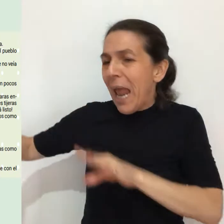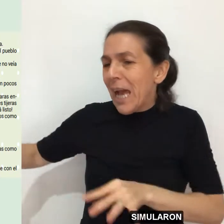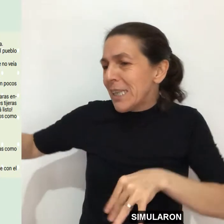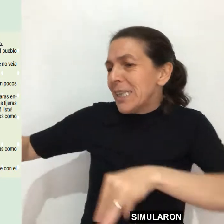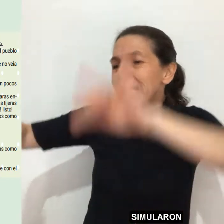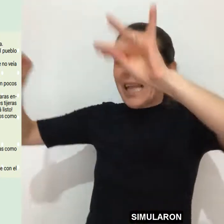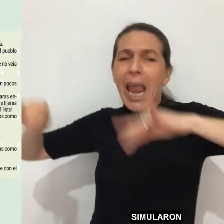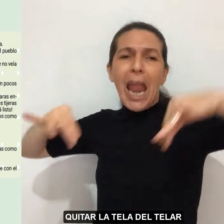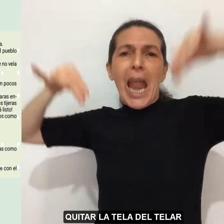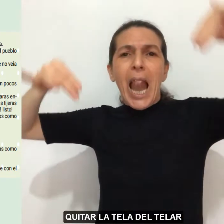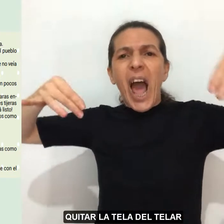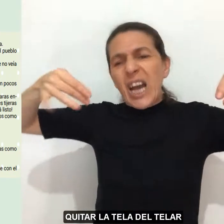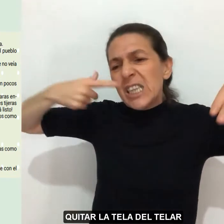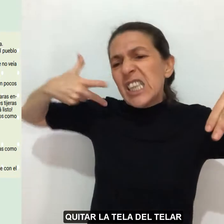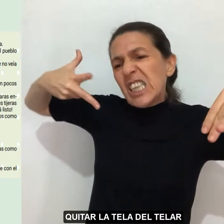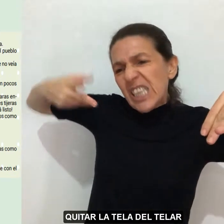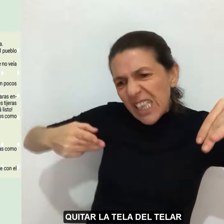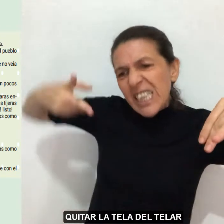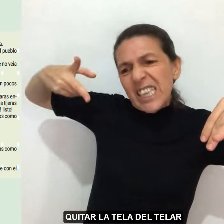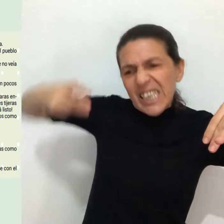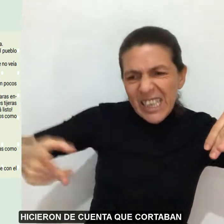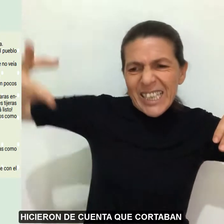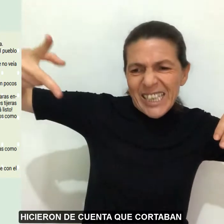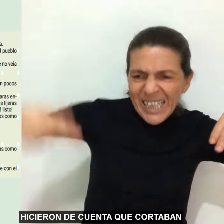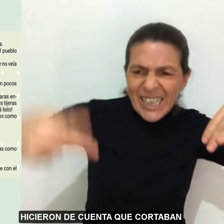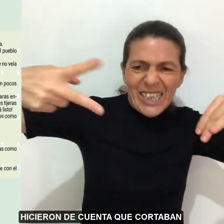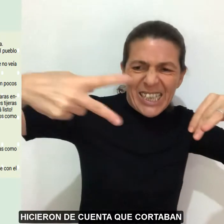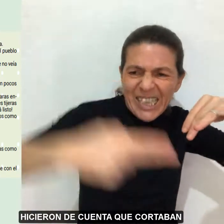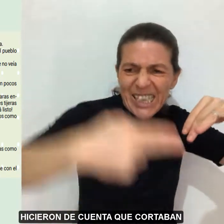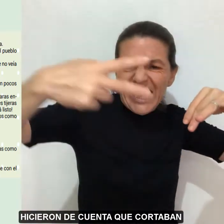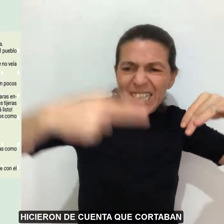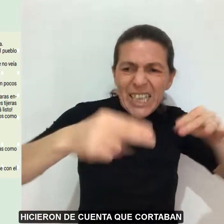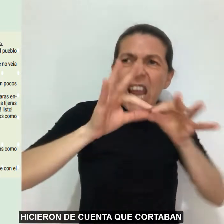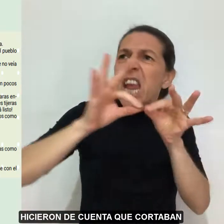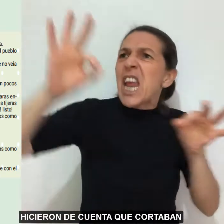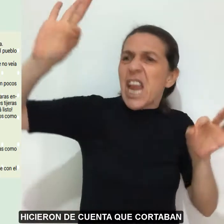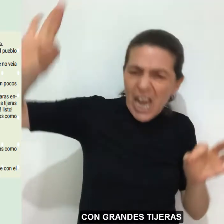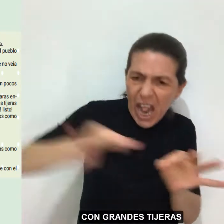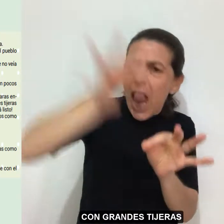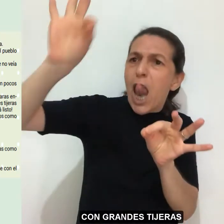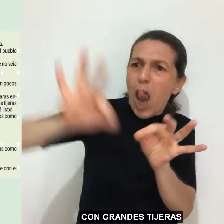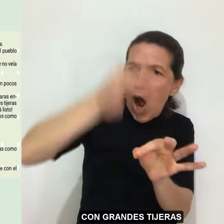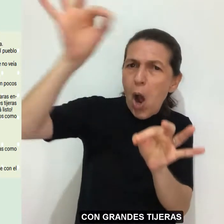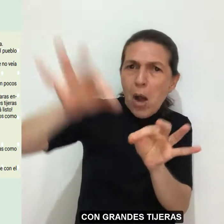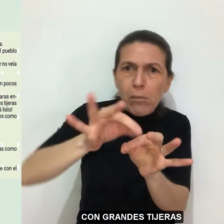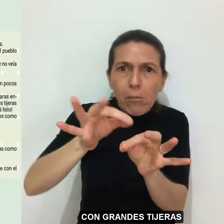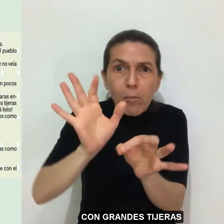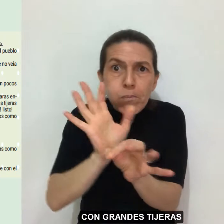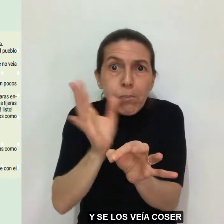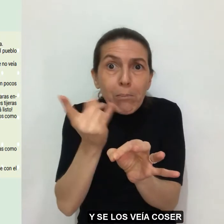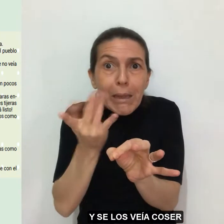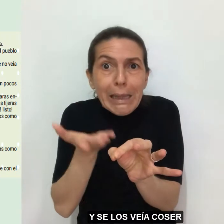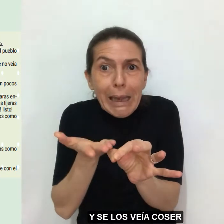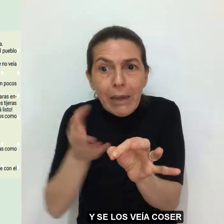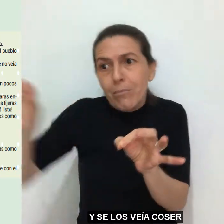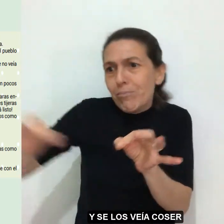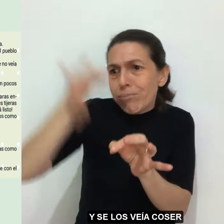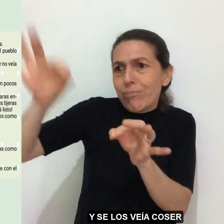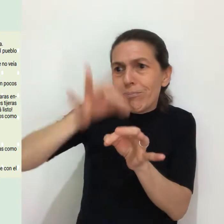Simularon quitar la tela del telar, hicieron de cuenta que cortaban con grandes tijeras y se los veía coser